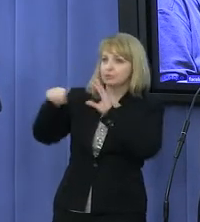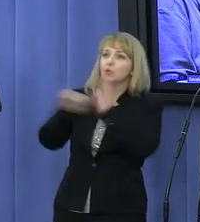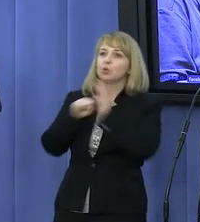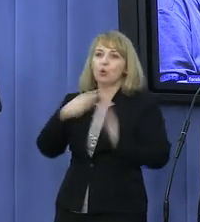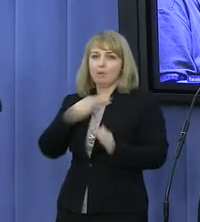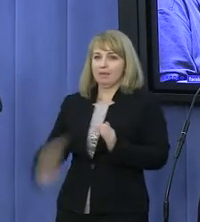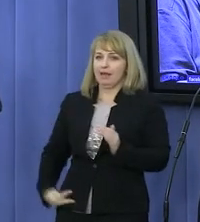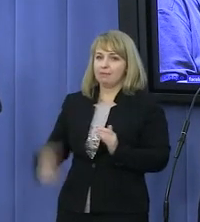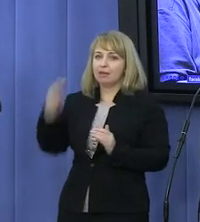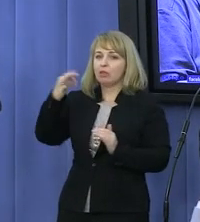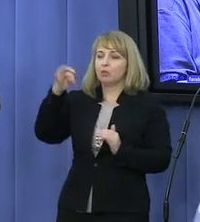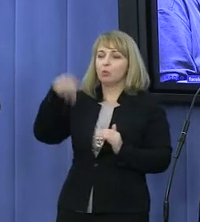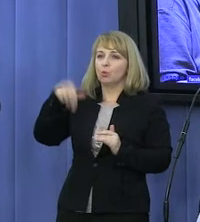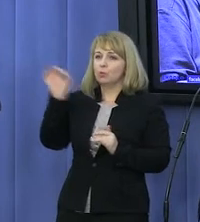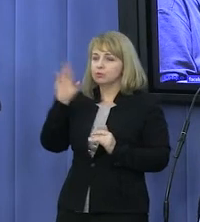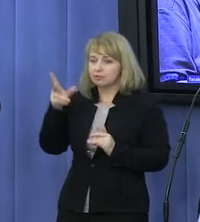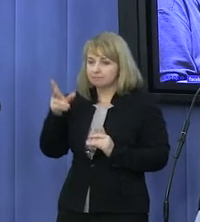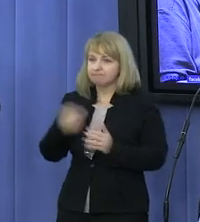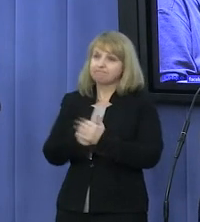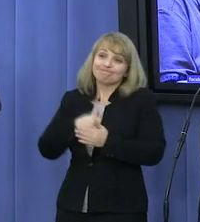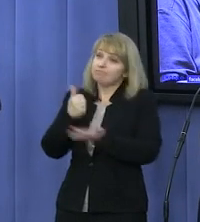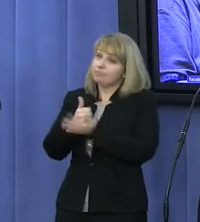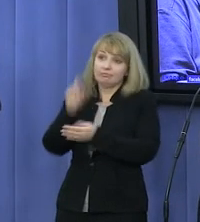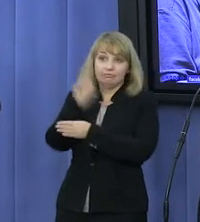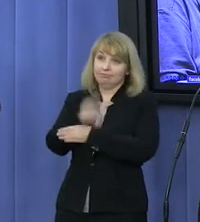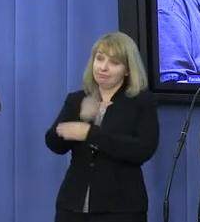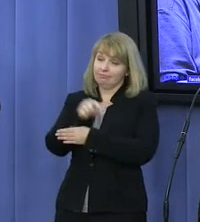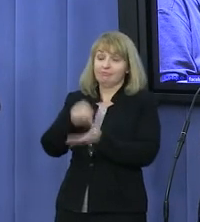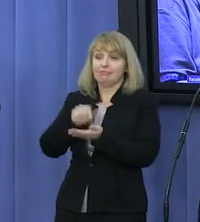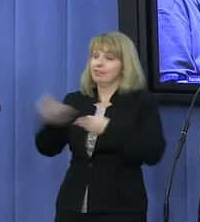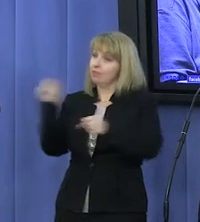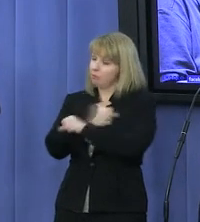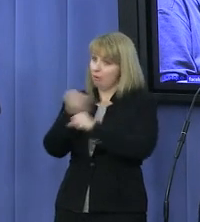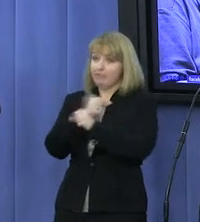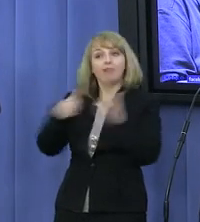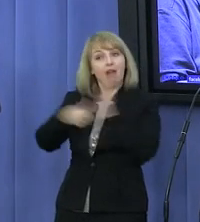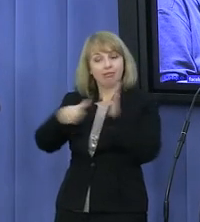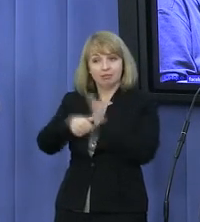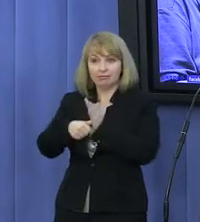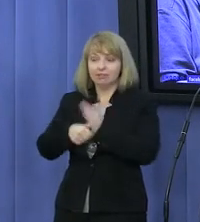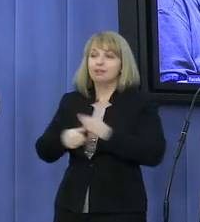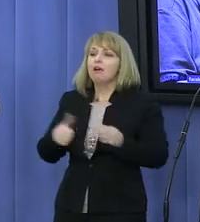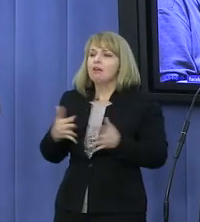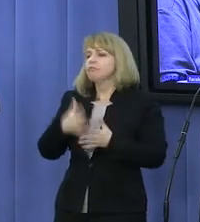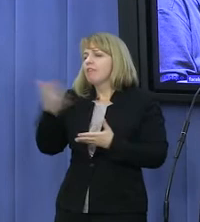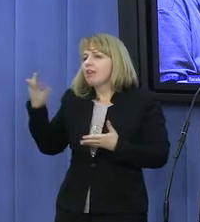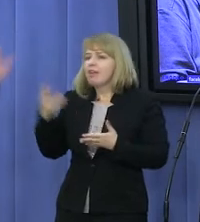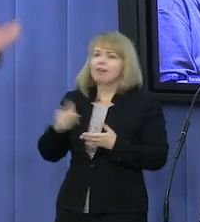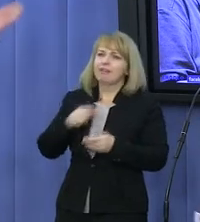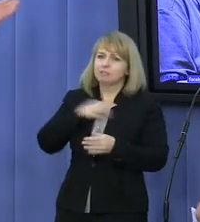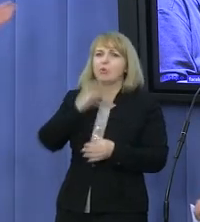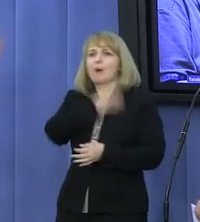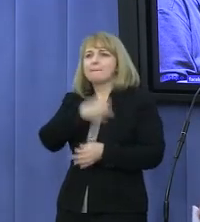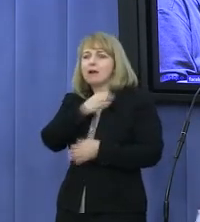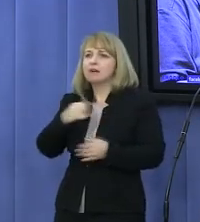no ale oczywiście nie lekceważymy, jest to poważny przeciwnik, jest to osoba, która przez wiele partii przeszła, jak Państwo